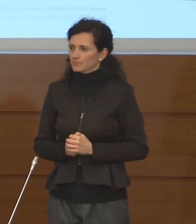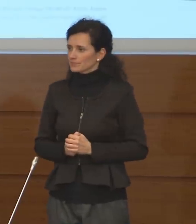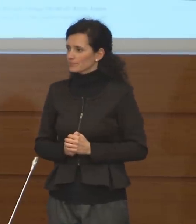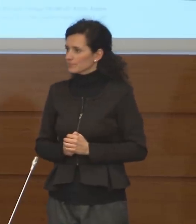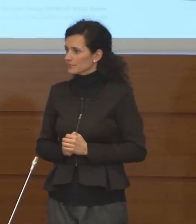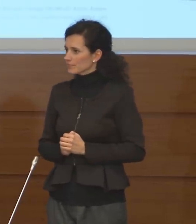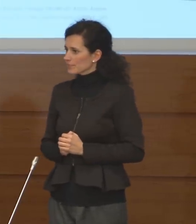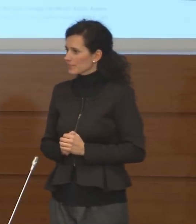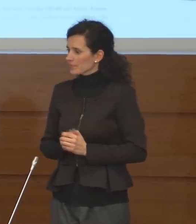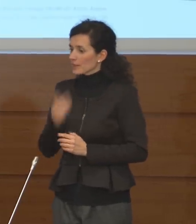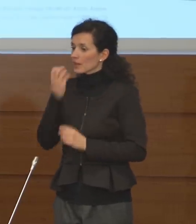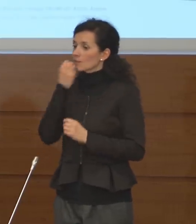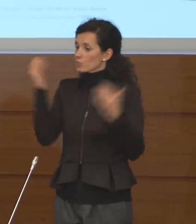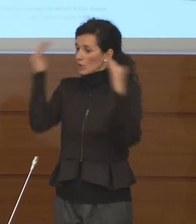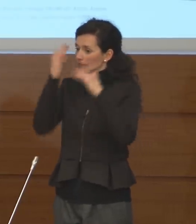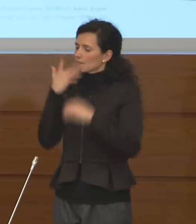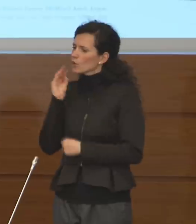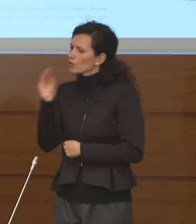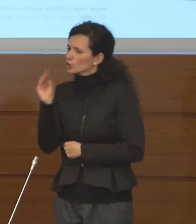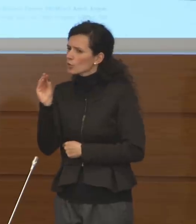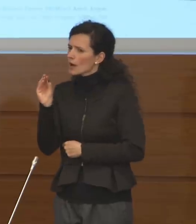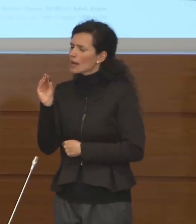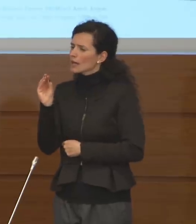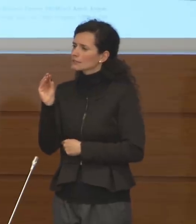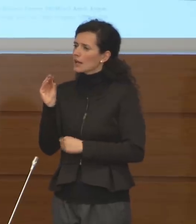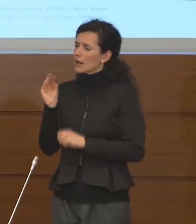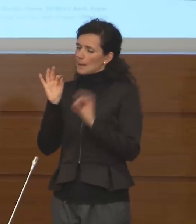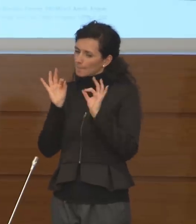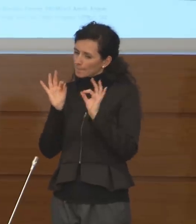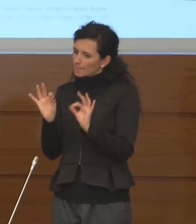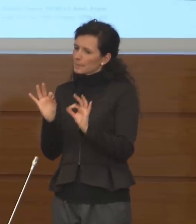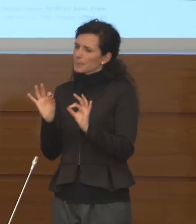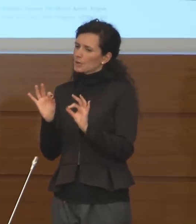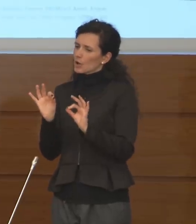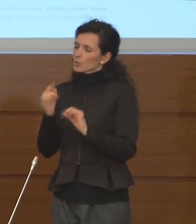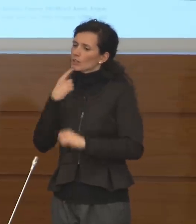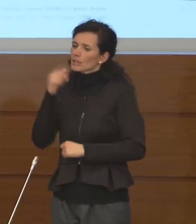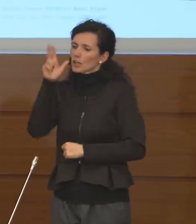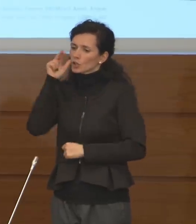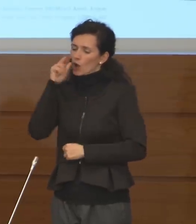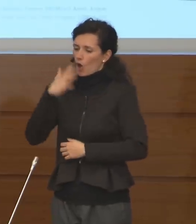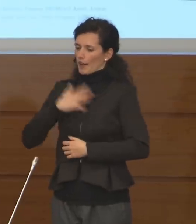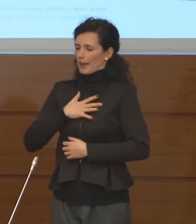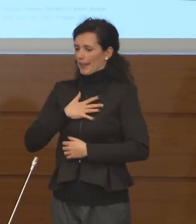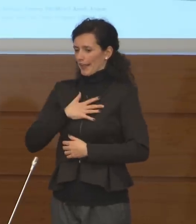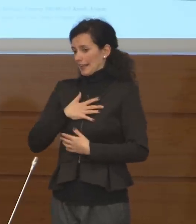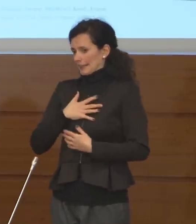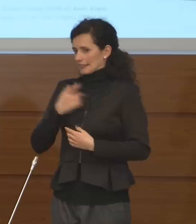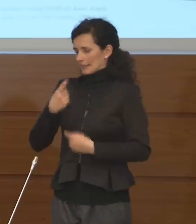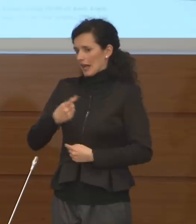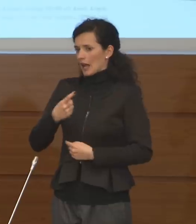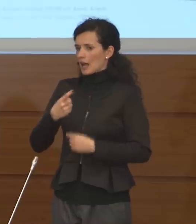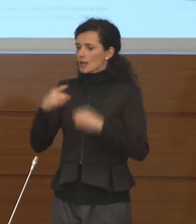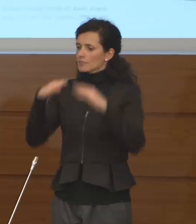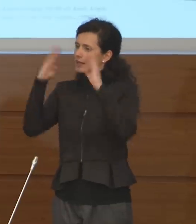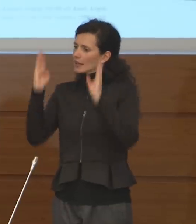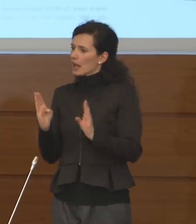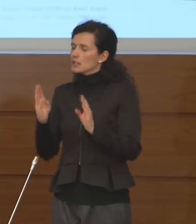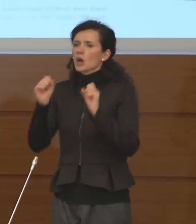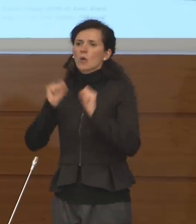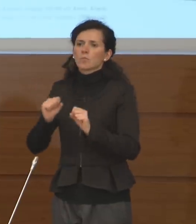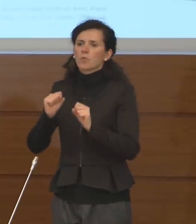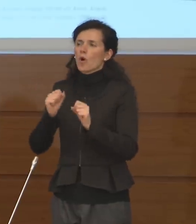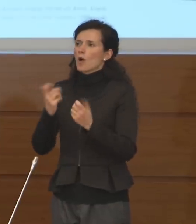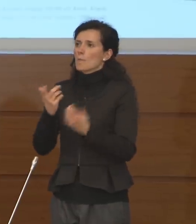Buonasera, io volevo fare una domanda proprio per le signore di una certa età che stanno a casa, che possono essere le nostre mamme,